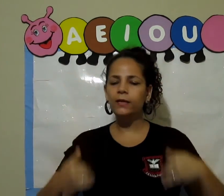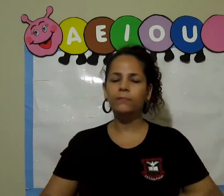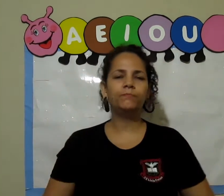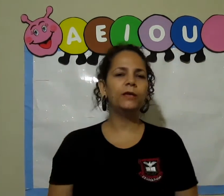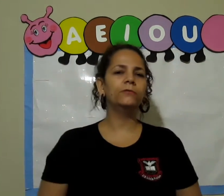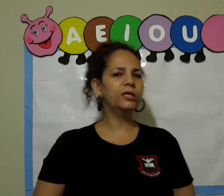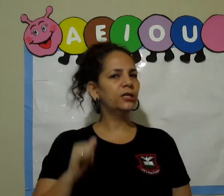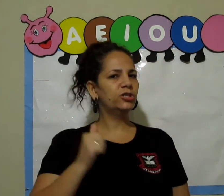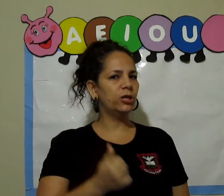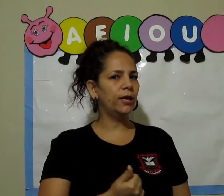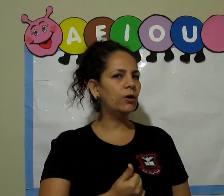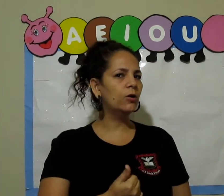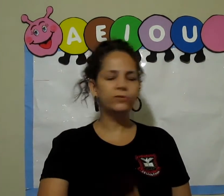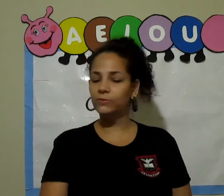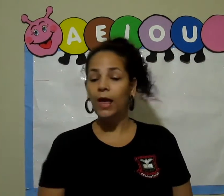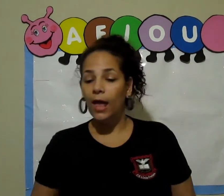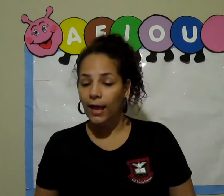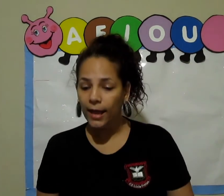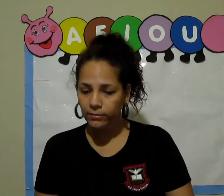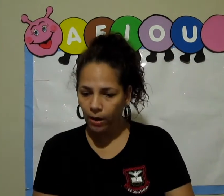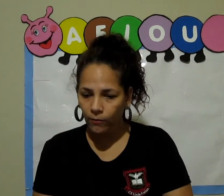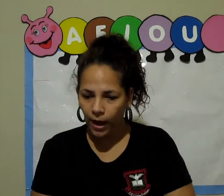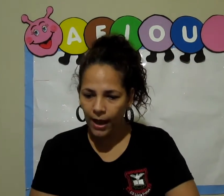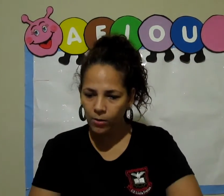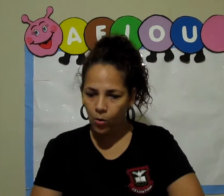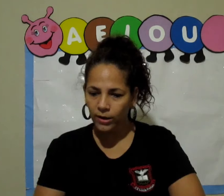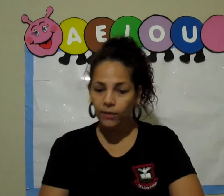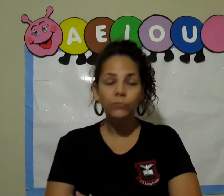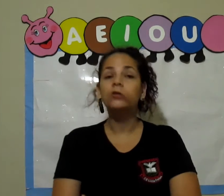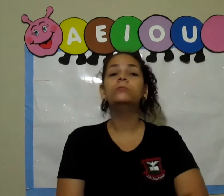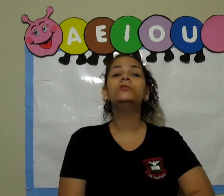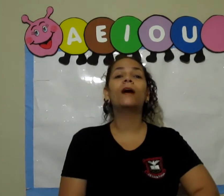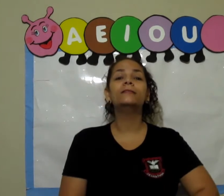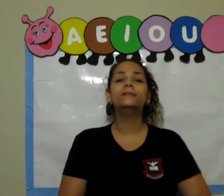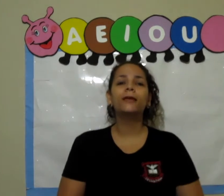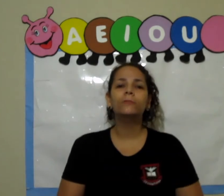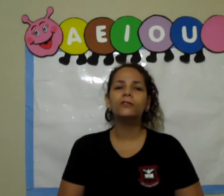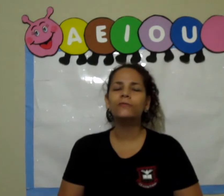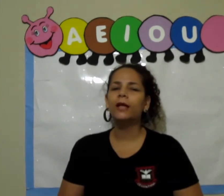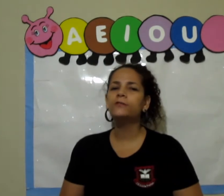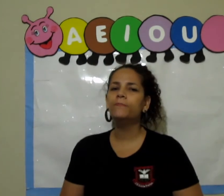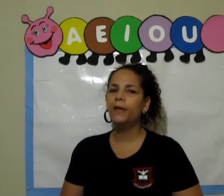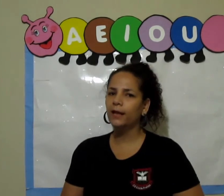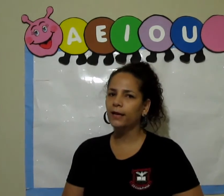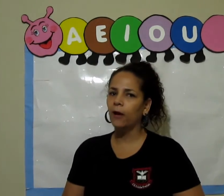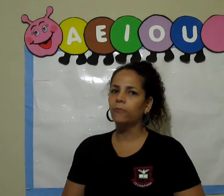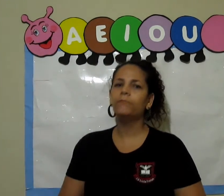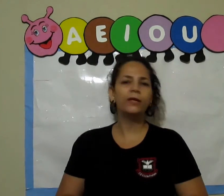limpinho e cheiroso. Então, agora nós vamos fazer uma atividade bem legal, bem